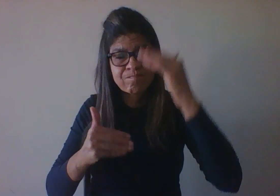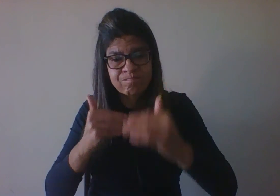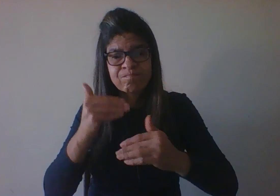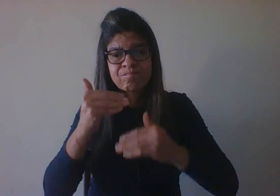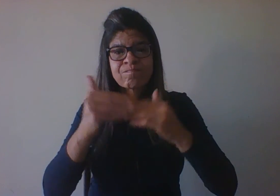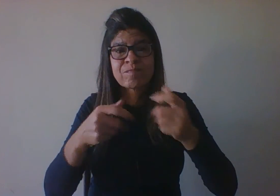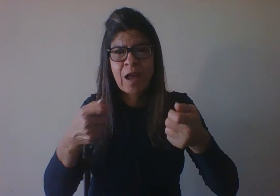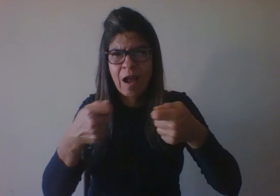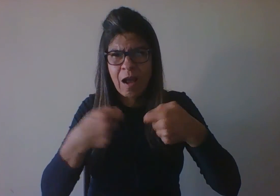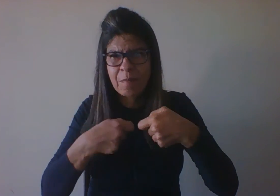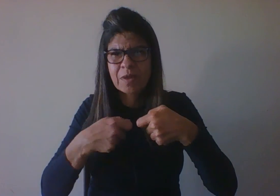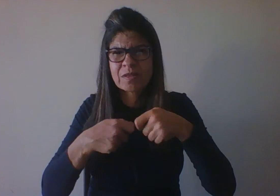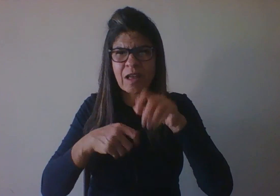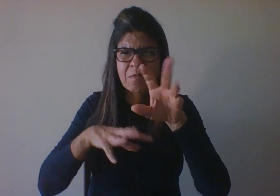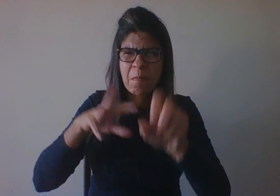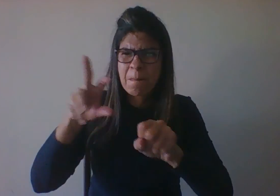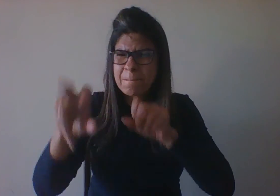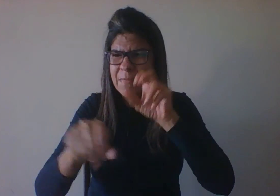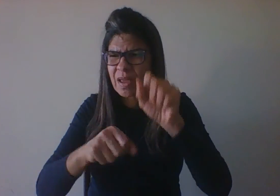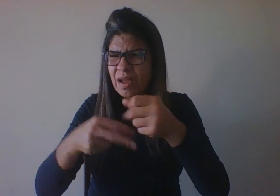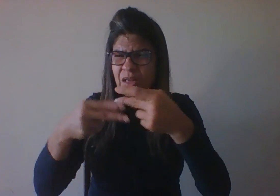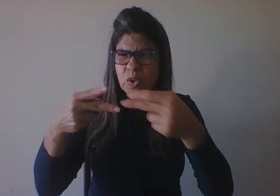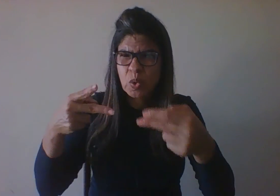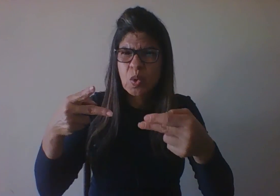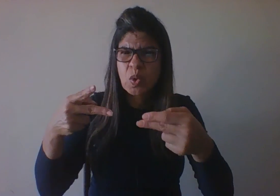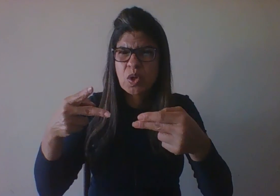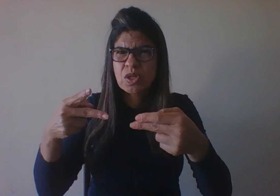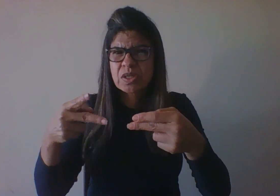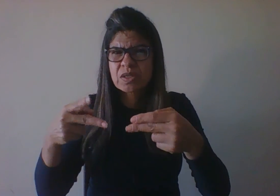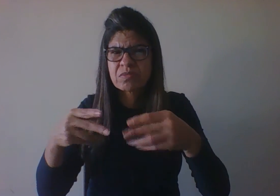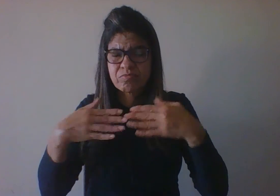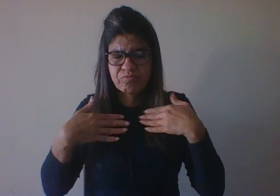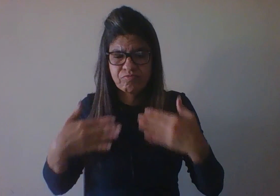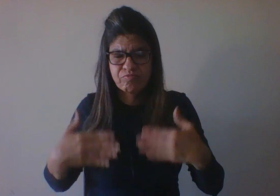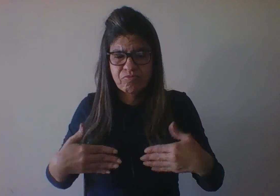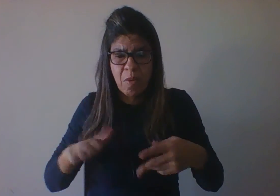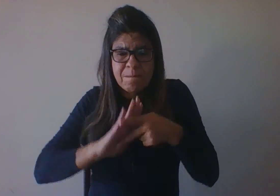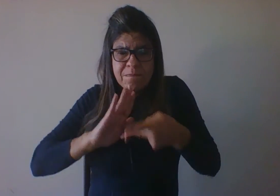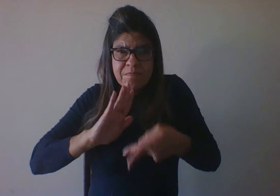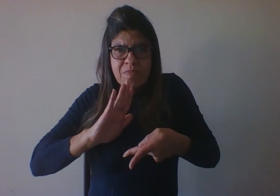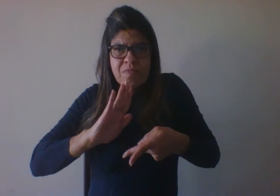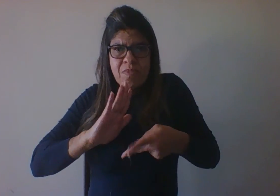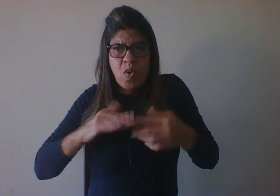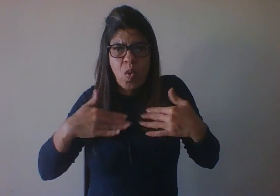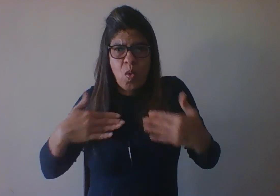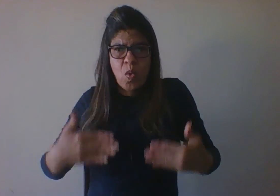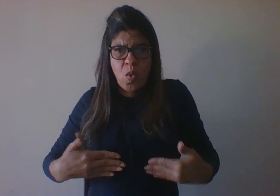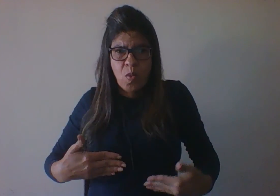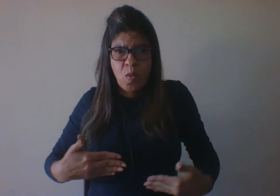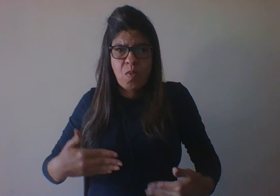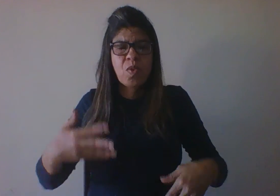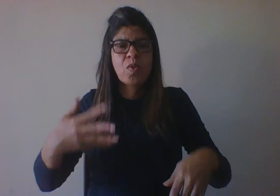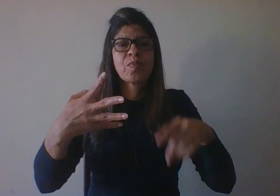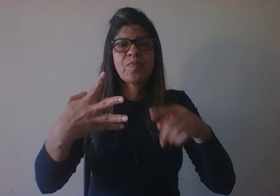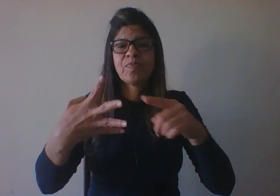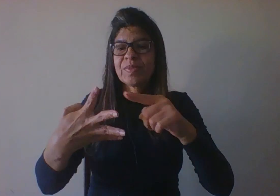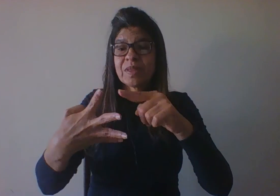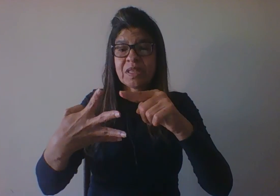manipulação de objetos e de exercício do próprio corpo. O aspecto intelectual ou cognitivo,